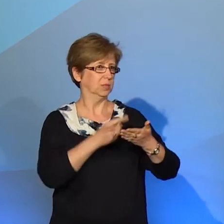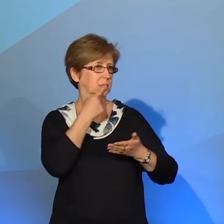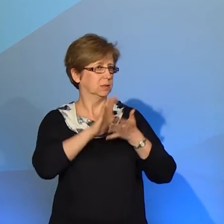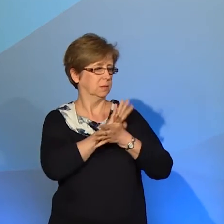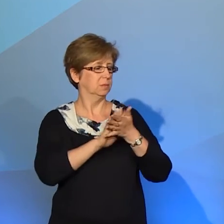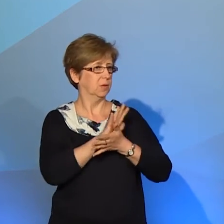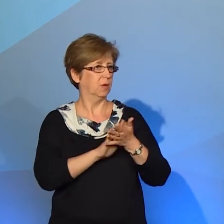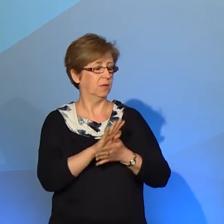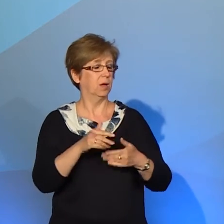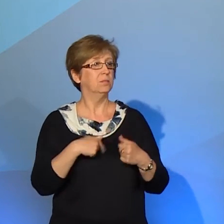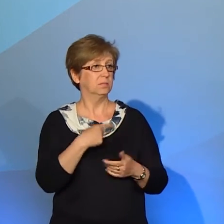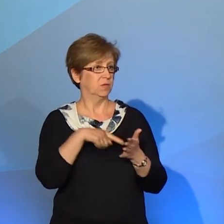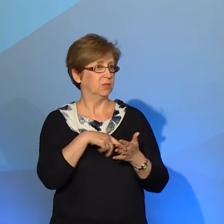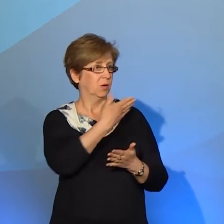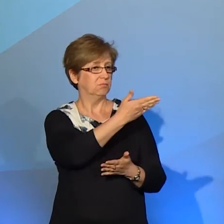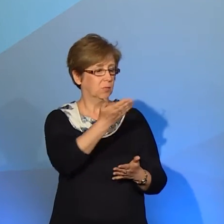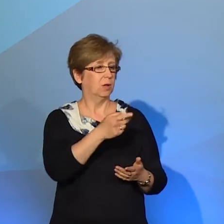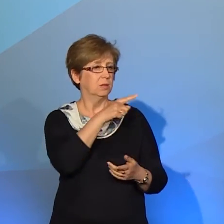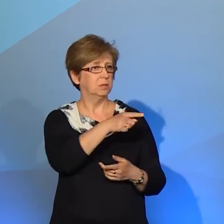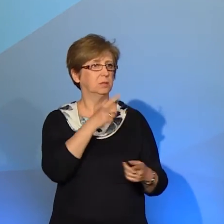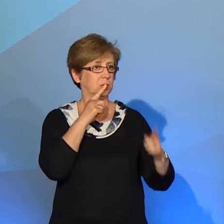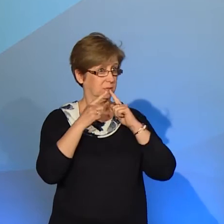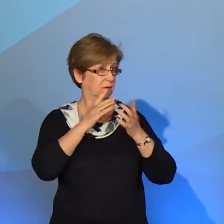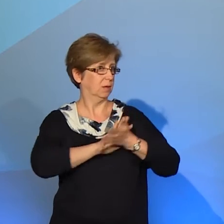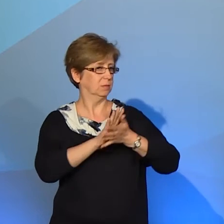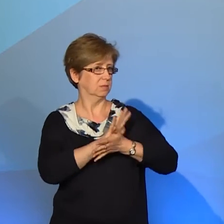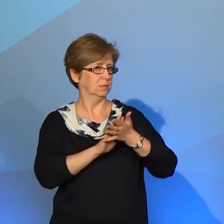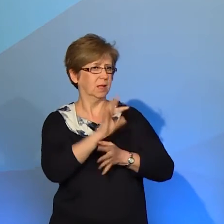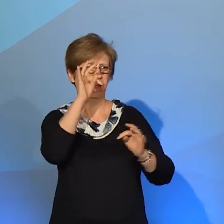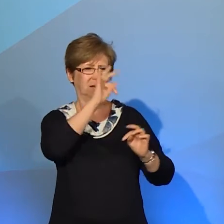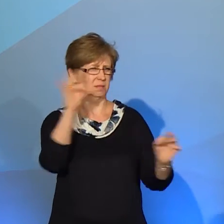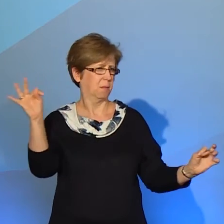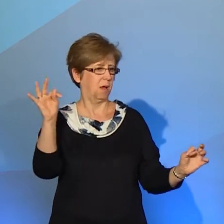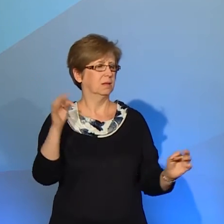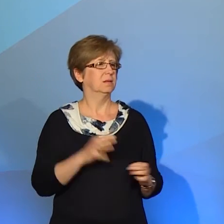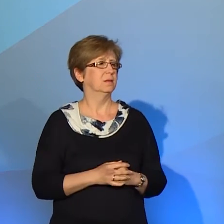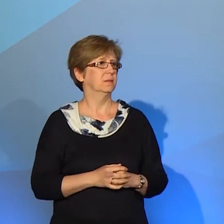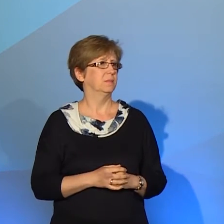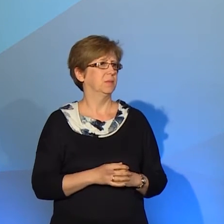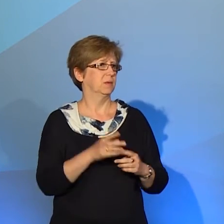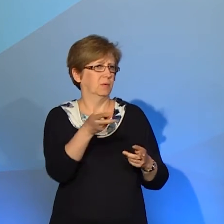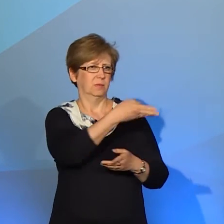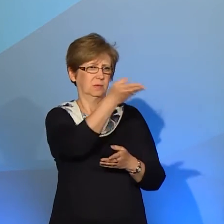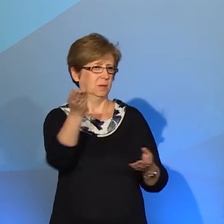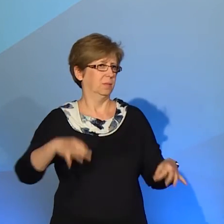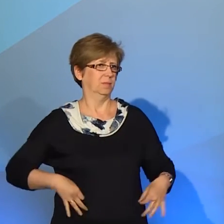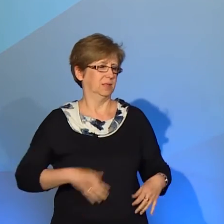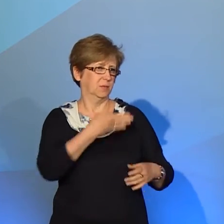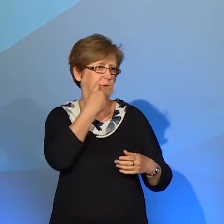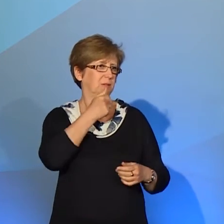I oni rozmawiają na temat migowo, na temat tematów, o których większość z Państwa nie ma zielonego pojęcia z całym szacunkiem.